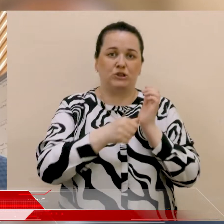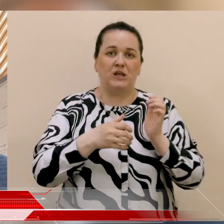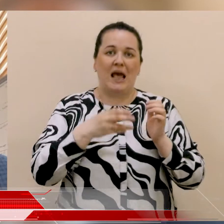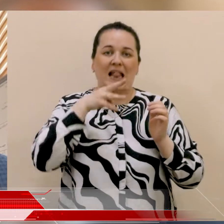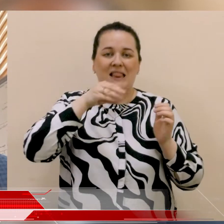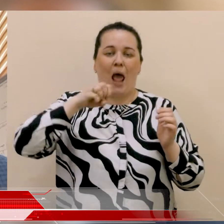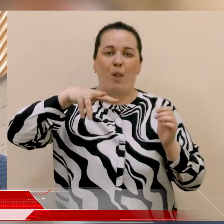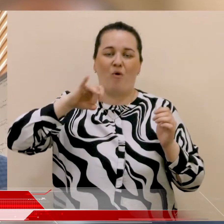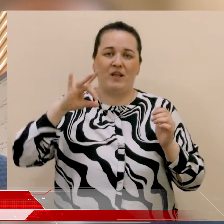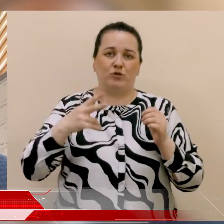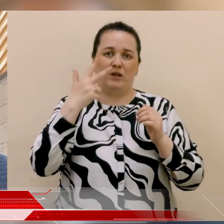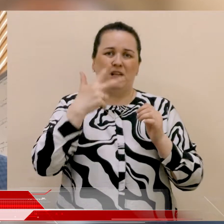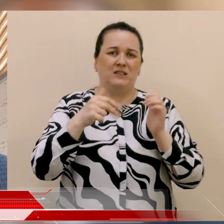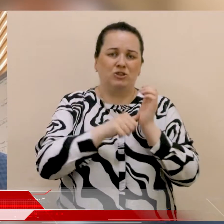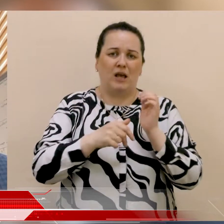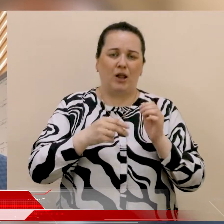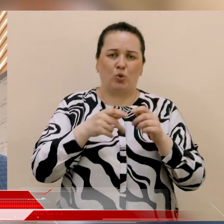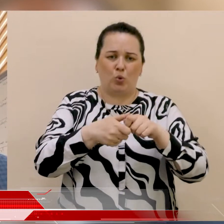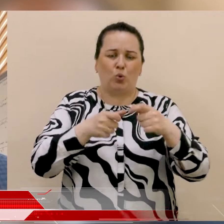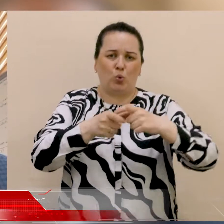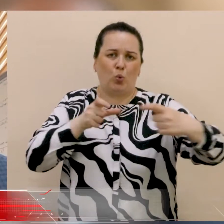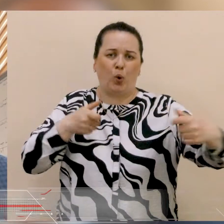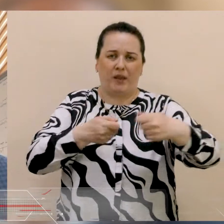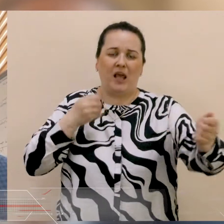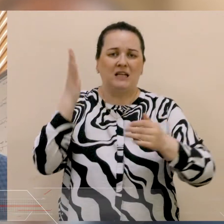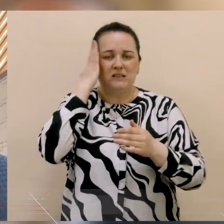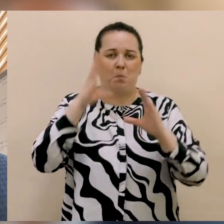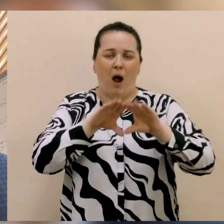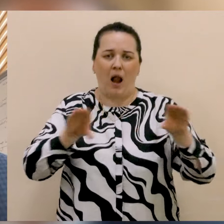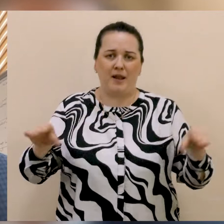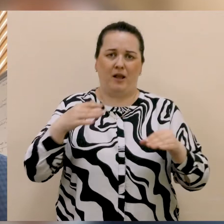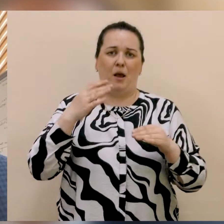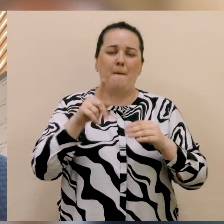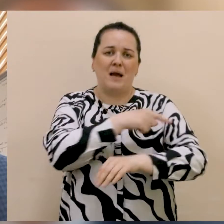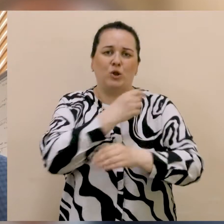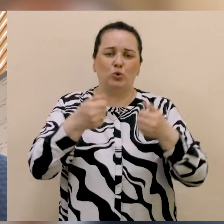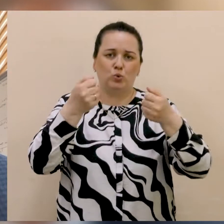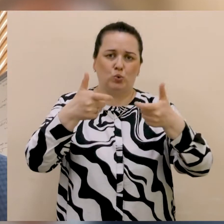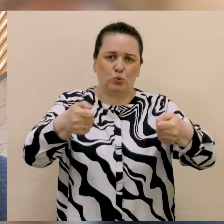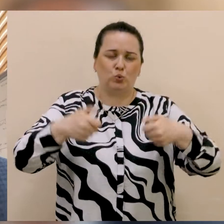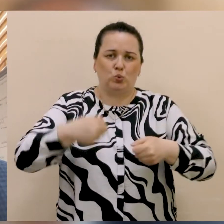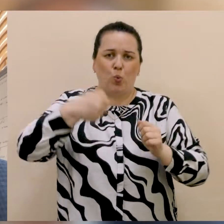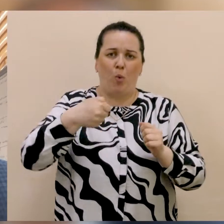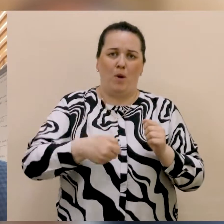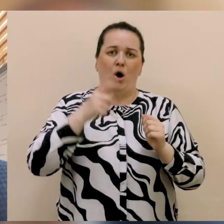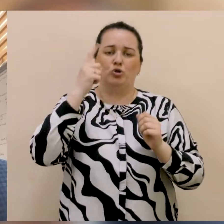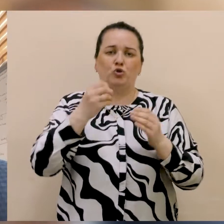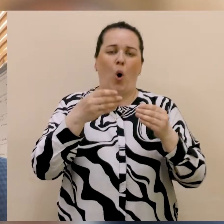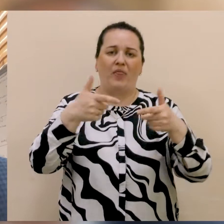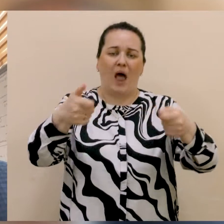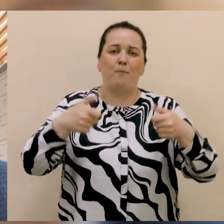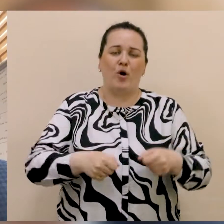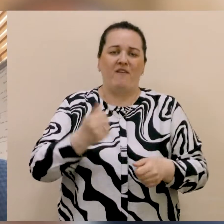1300 турнікетів, 225 спальників, 1400 медичних сумок, 70 касок, 100 наборів військової форми,